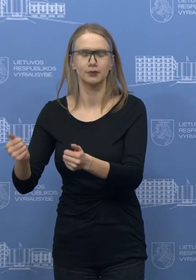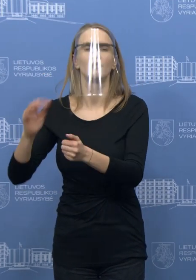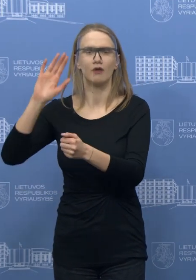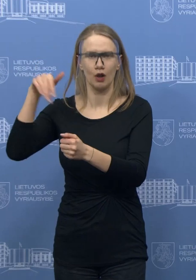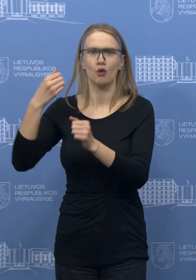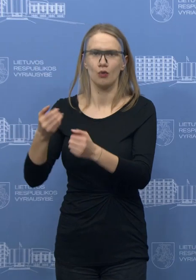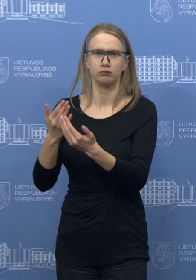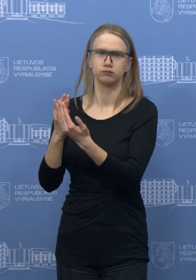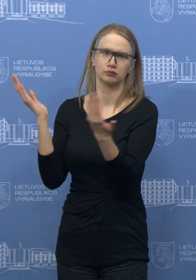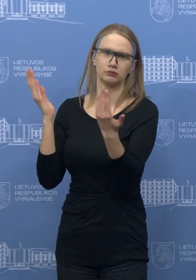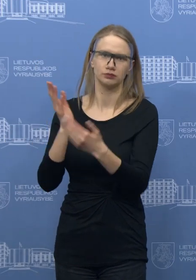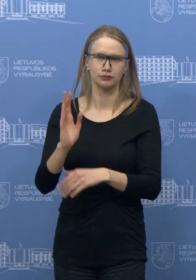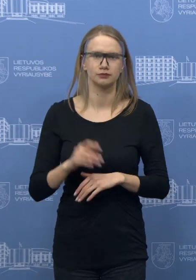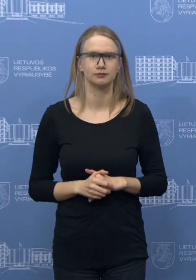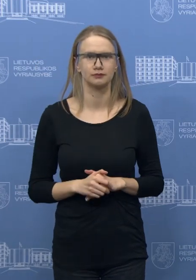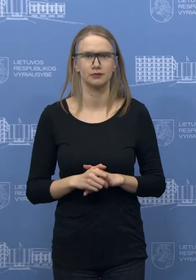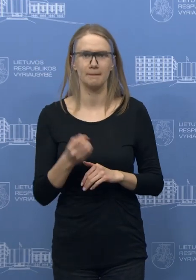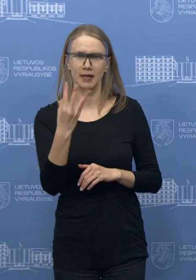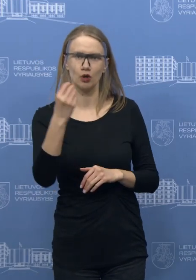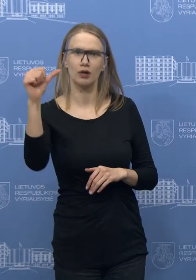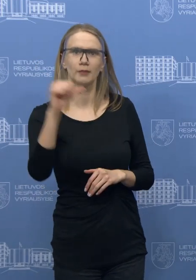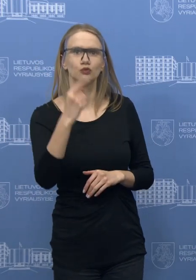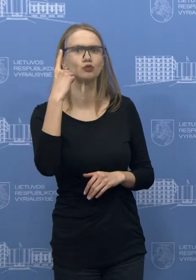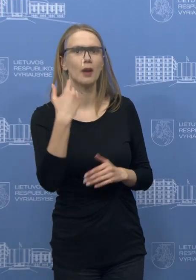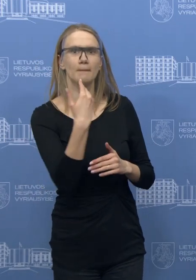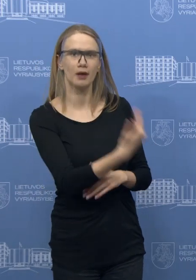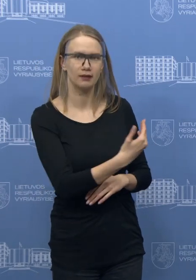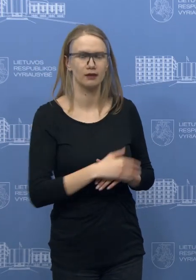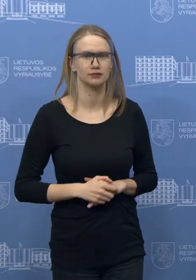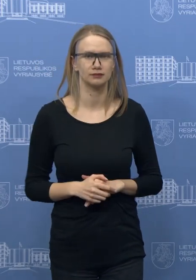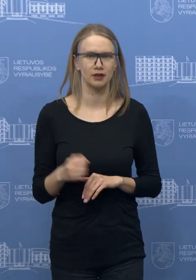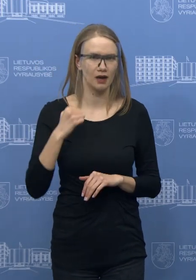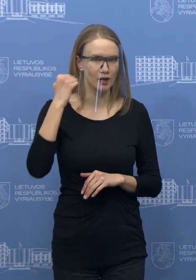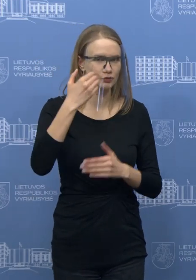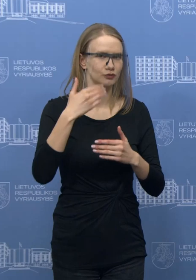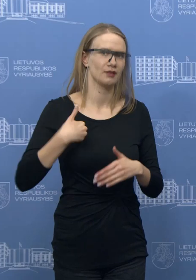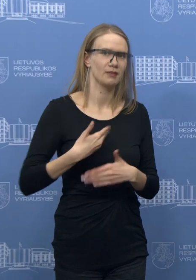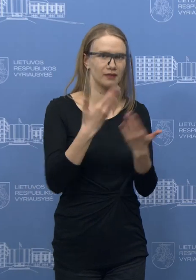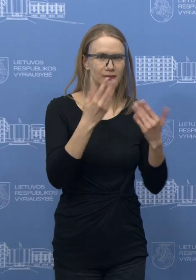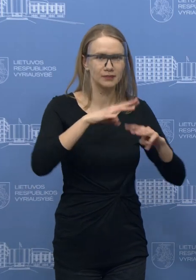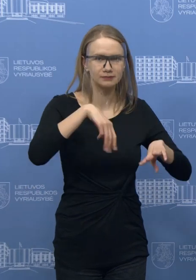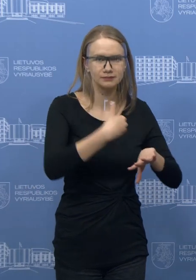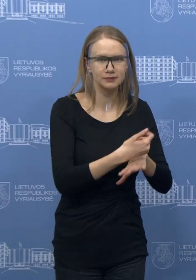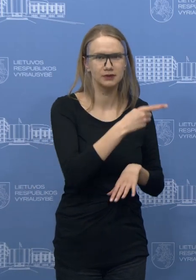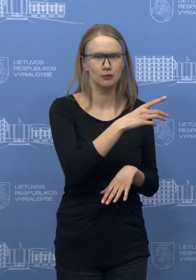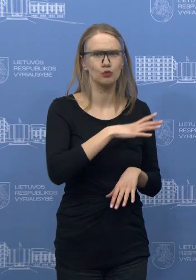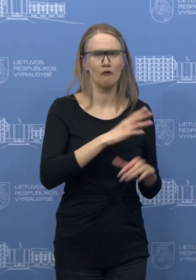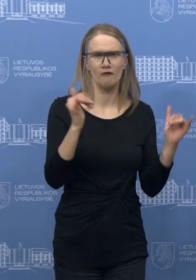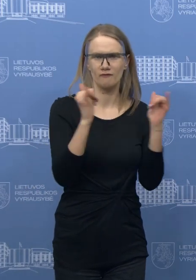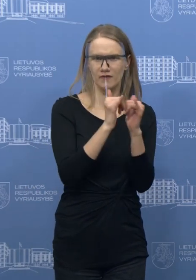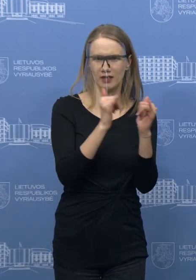Taip, toliau Indrėjų ir Čiankaitė, 15 minučių, prašau. Ačiū, laba diena, premjera. Jūs feisbukė